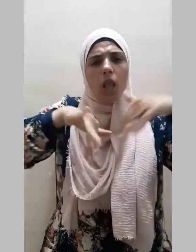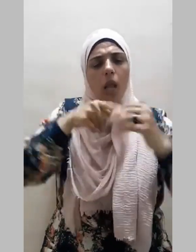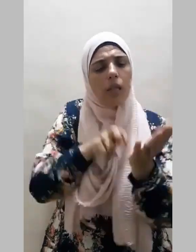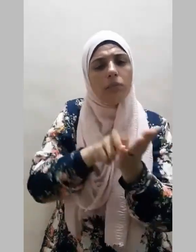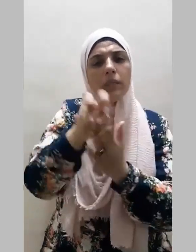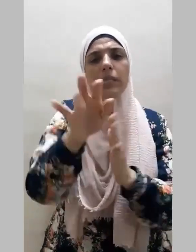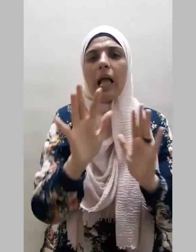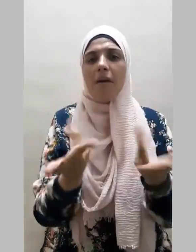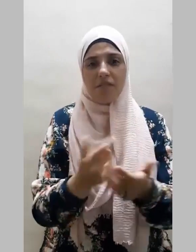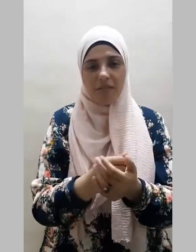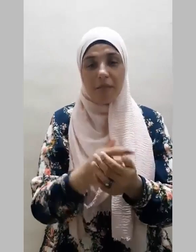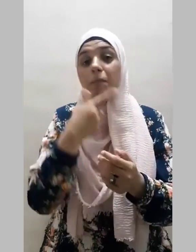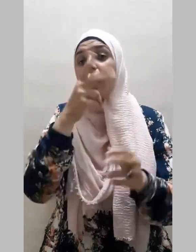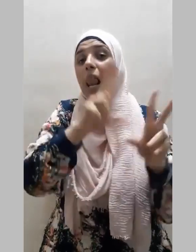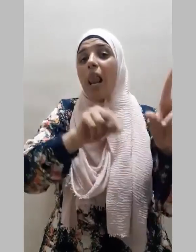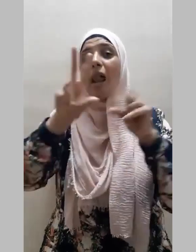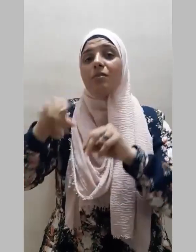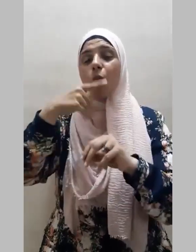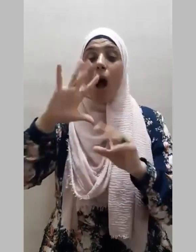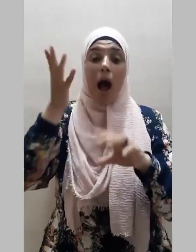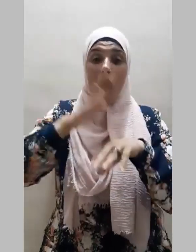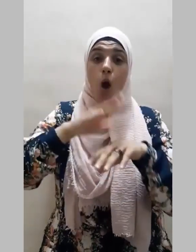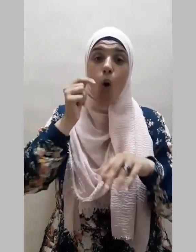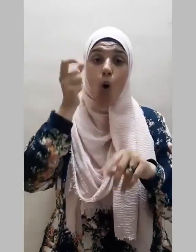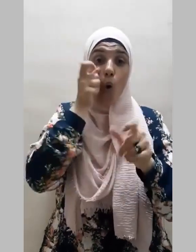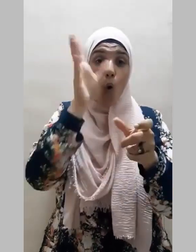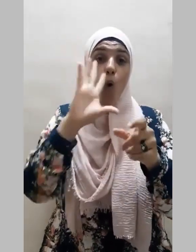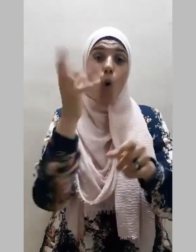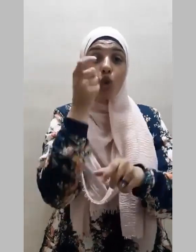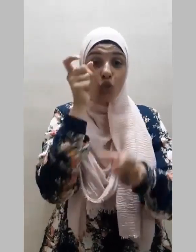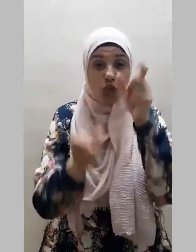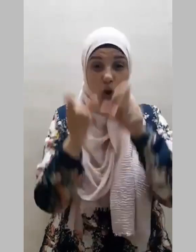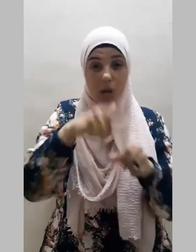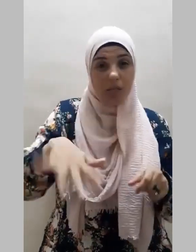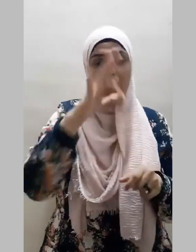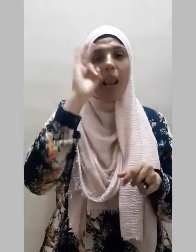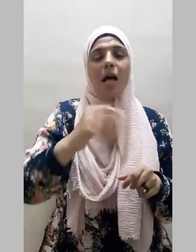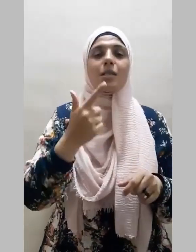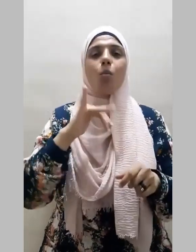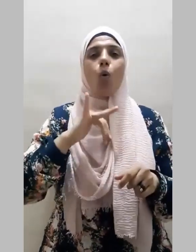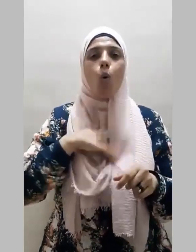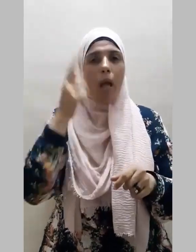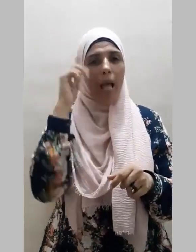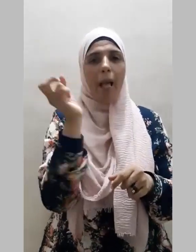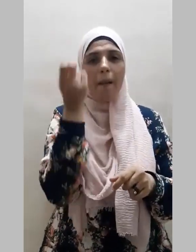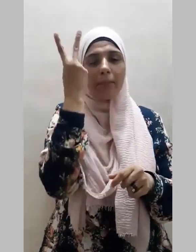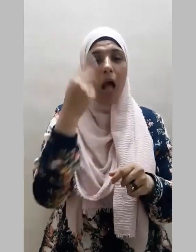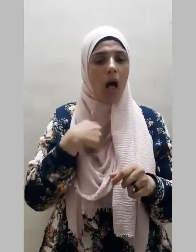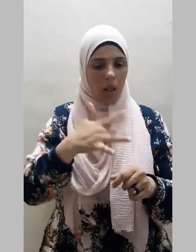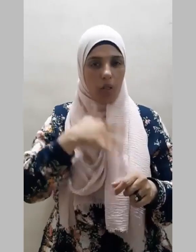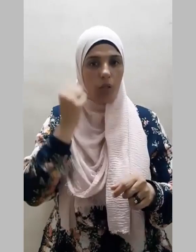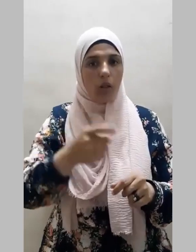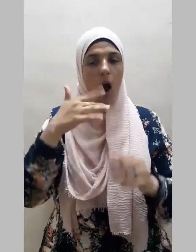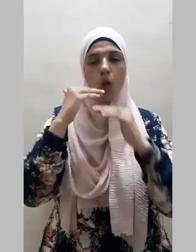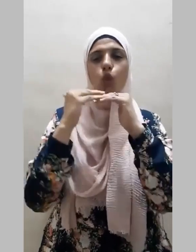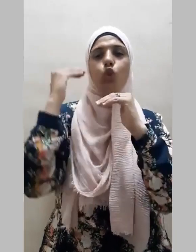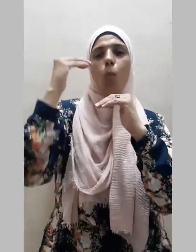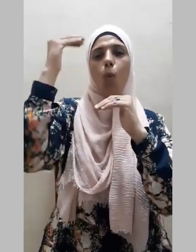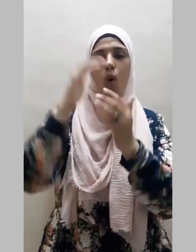فعلى كل منا أن يتحلى بروح الابداع والسق والطموح أو على